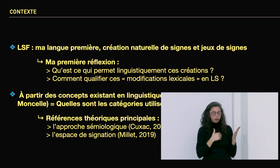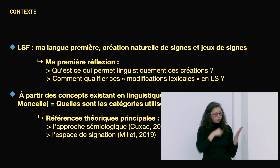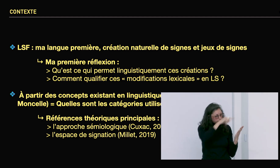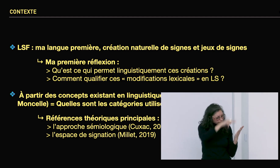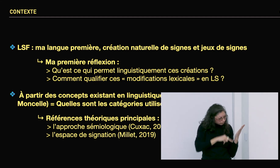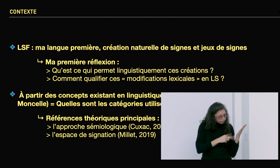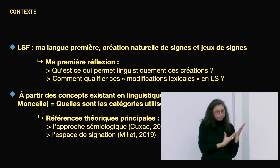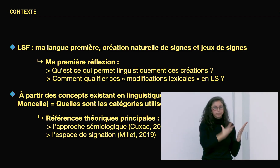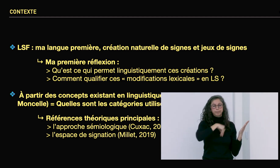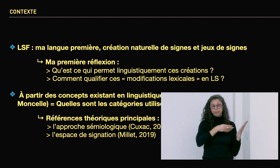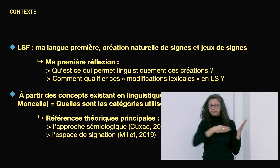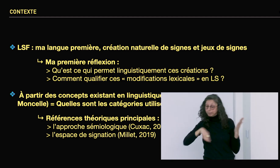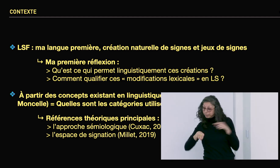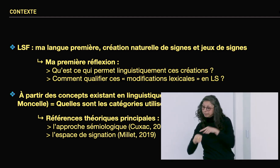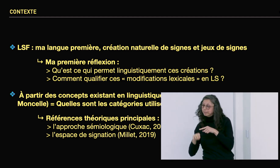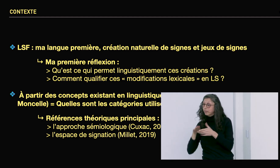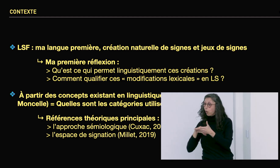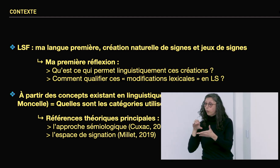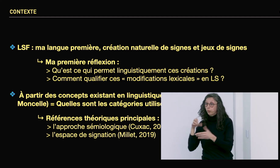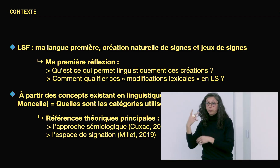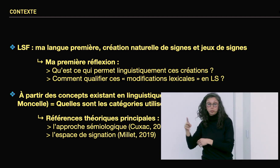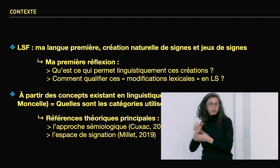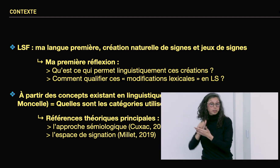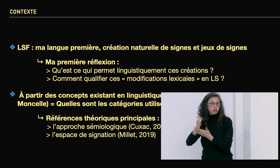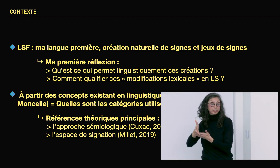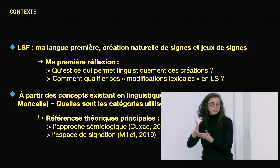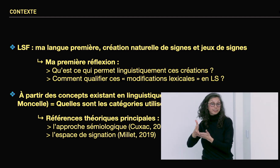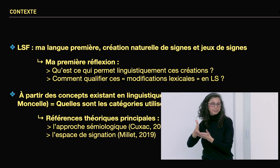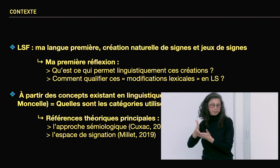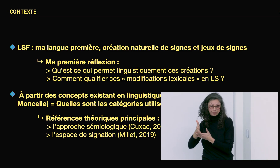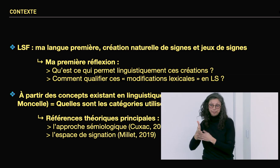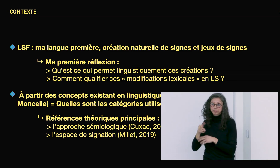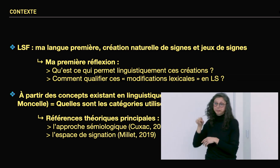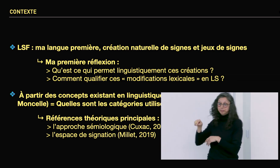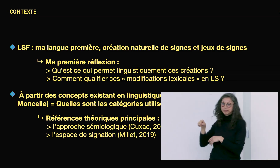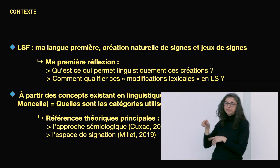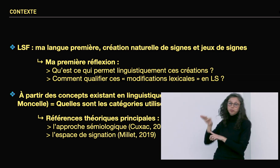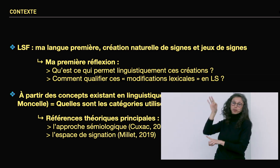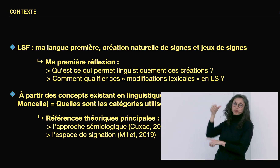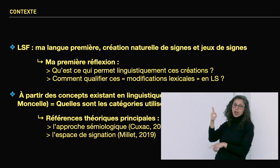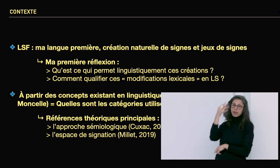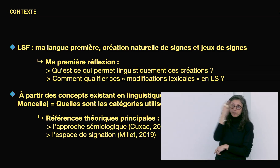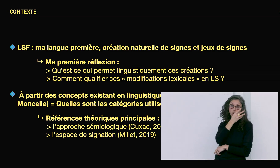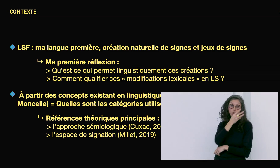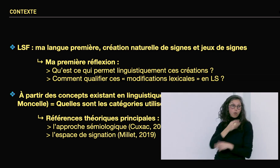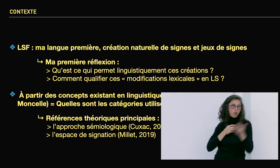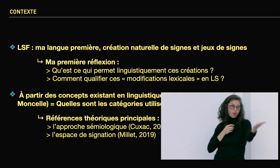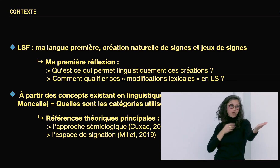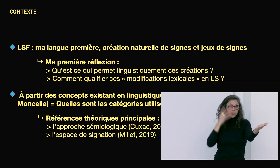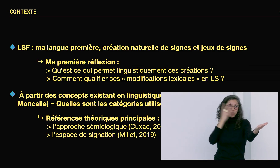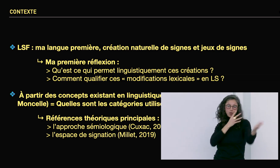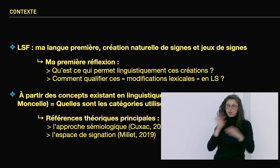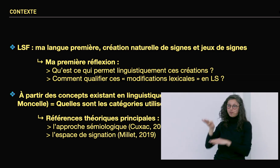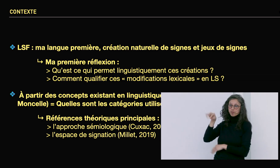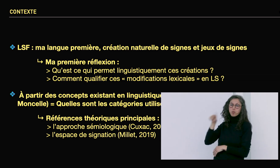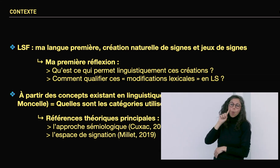Le sujet de ma thèse s'est appuyé sur des notions de linguistique générale. Et s'est appuyé sur notamment aussi le corpus créagèse dont je